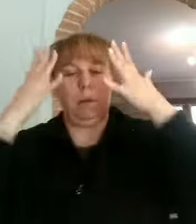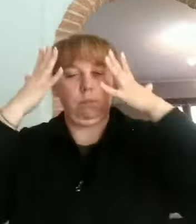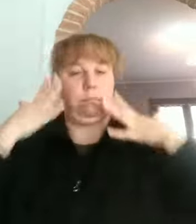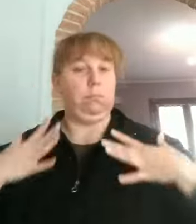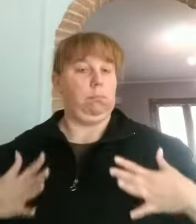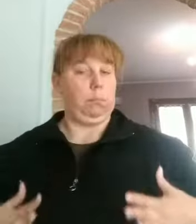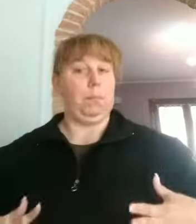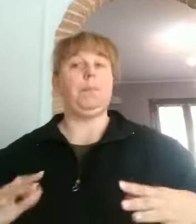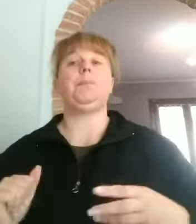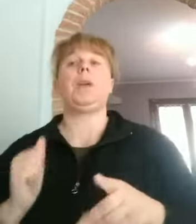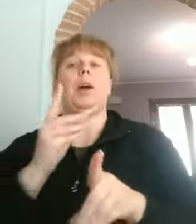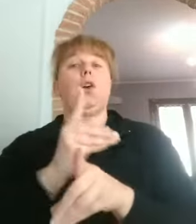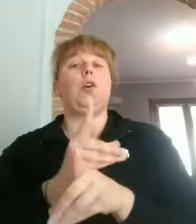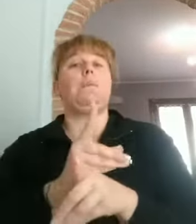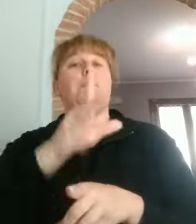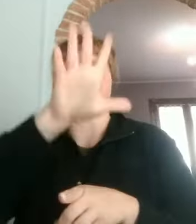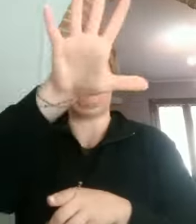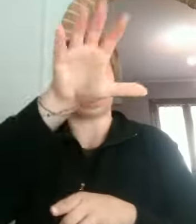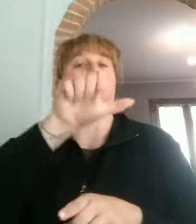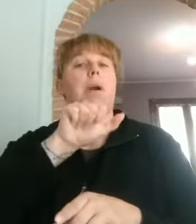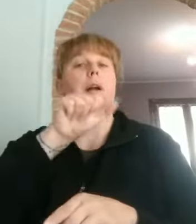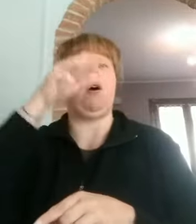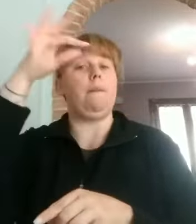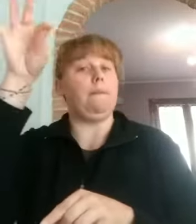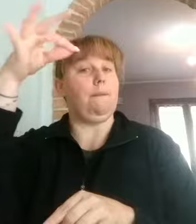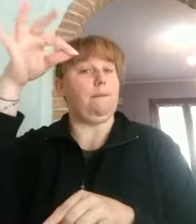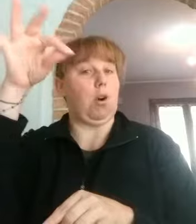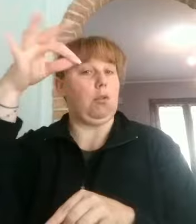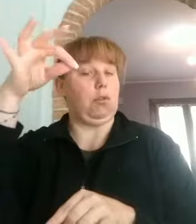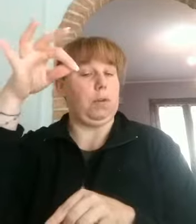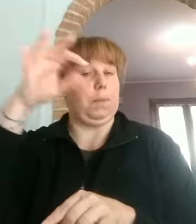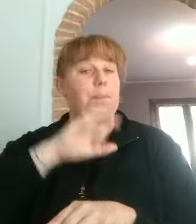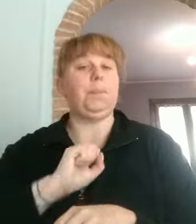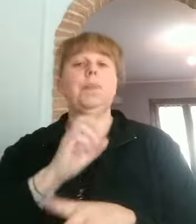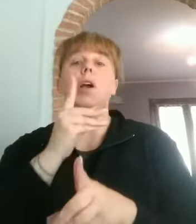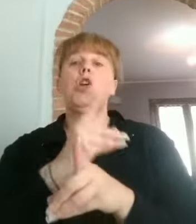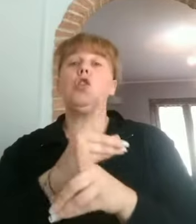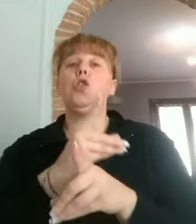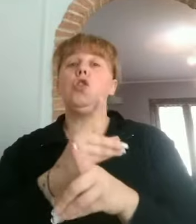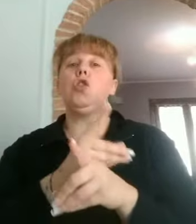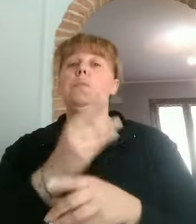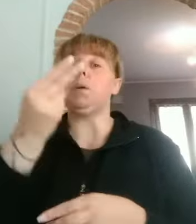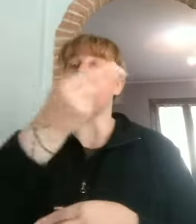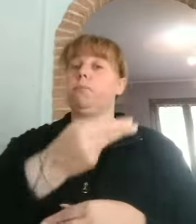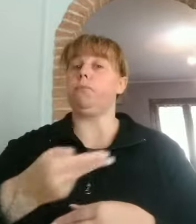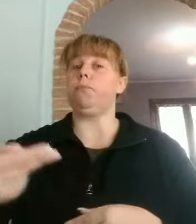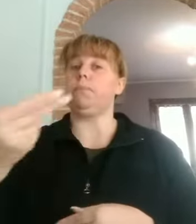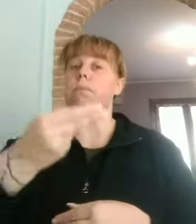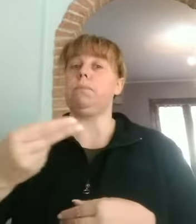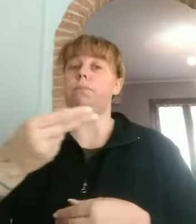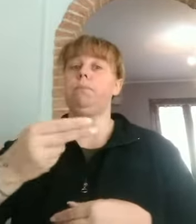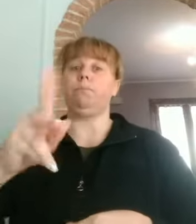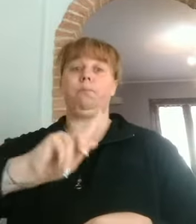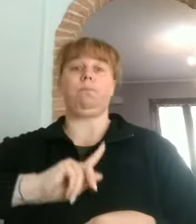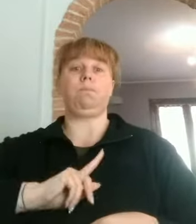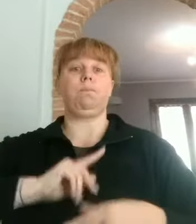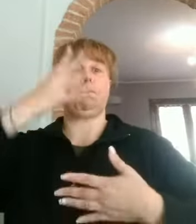Dovrete disegnare. You have to draw. Voi stessi, yourself. Dovete